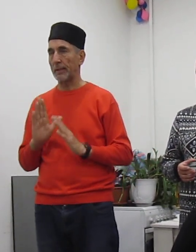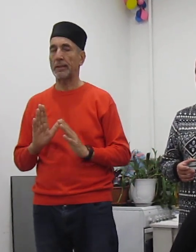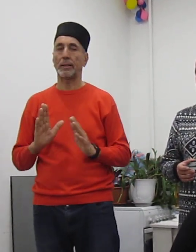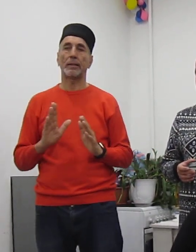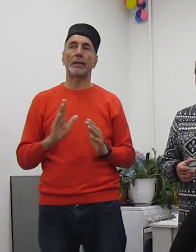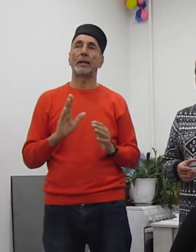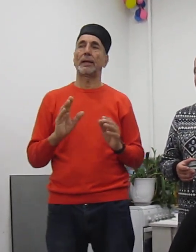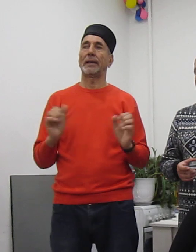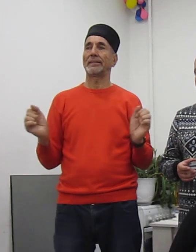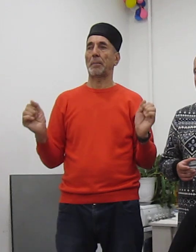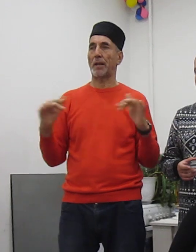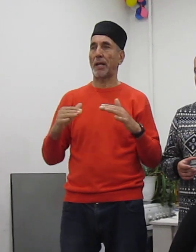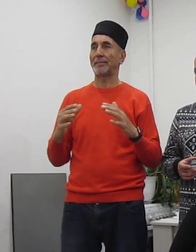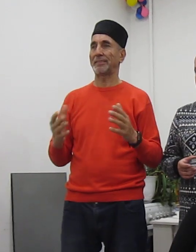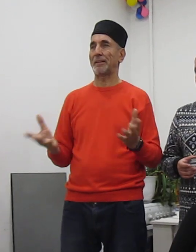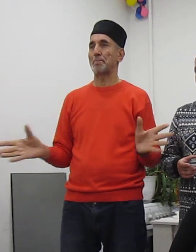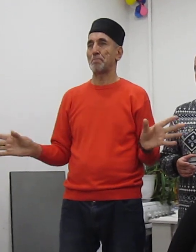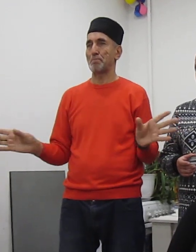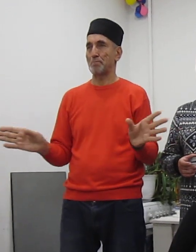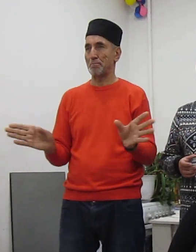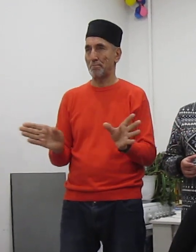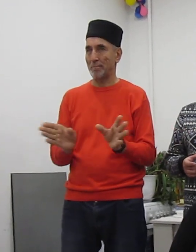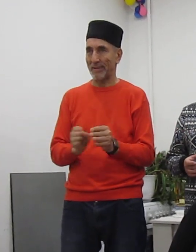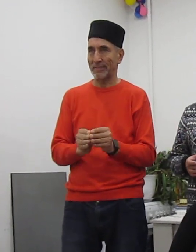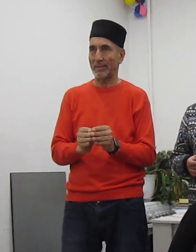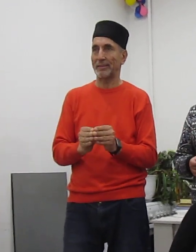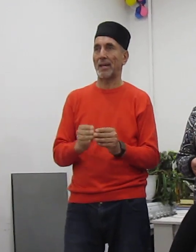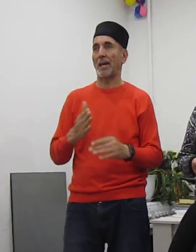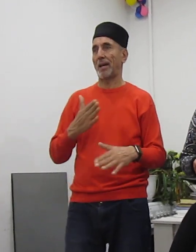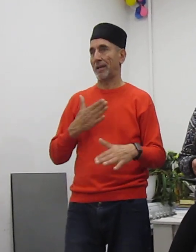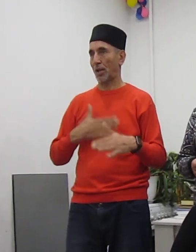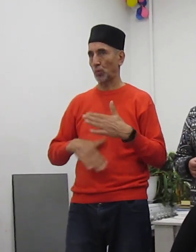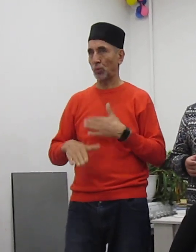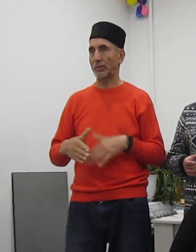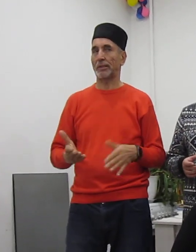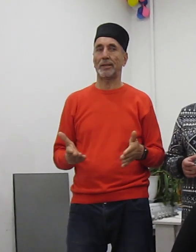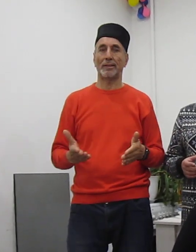собираются вместе, радуются,